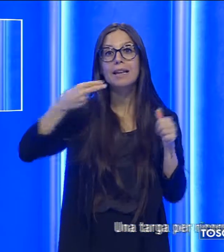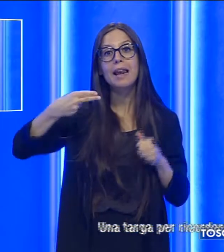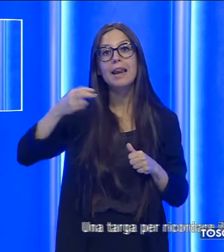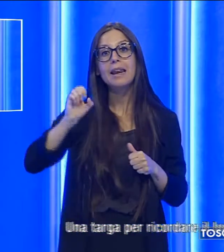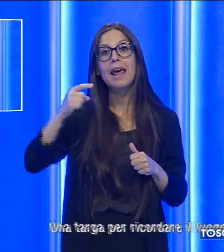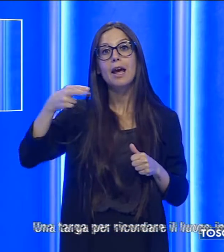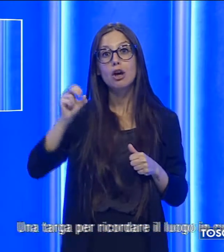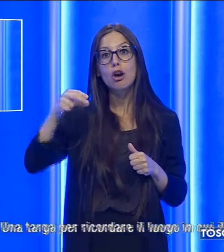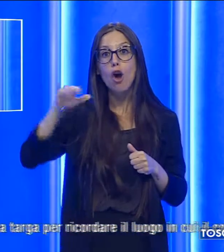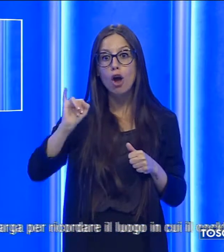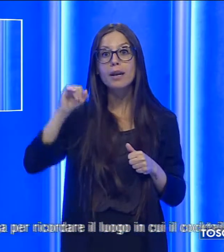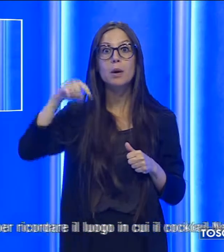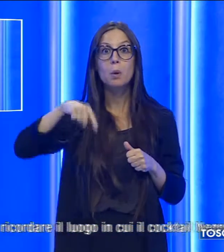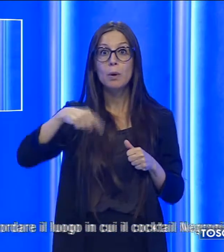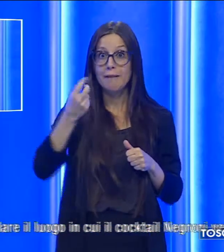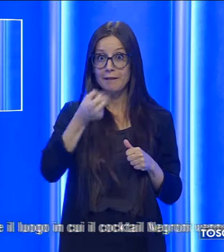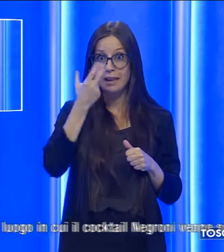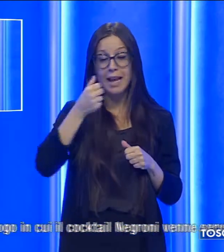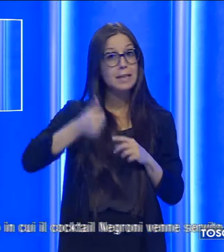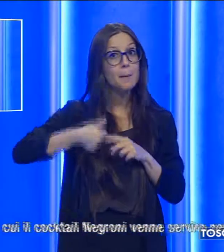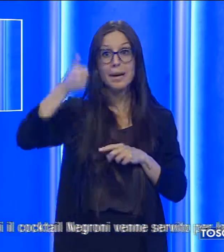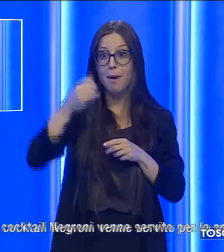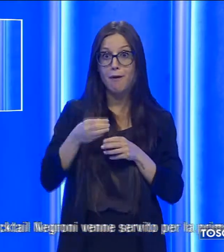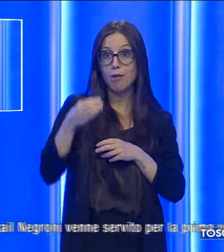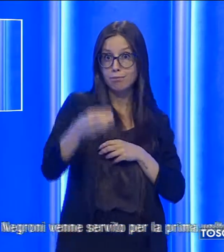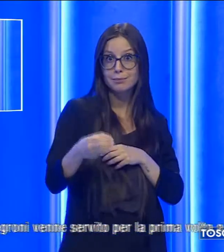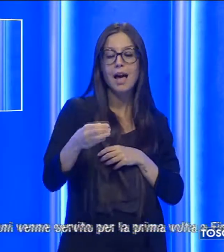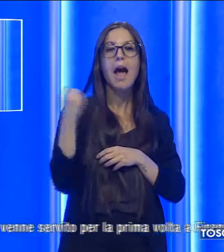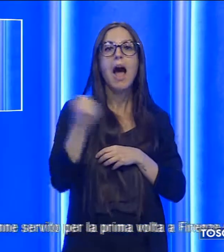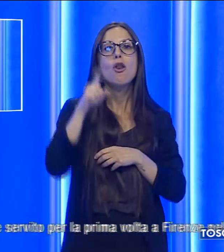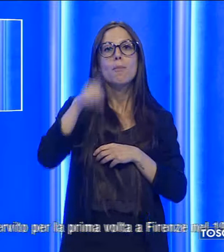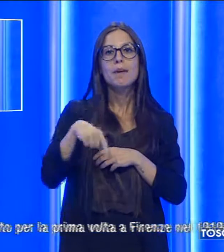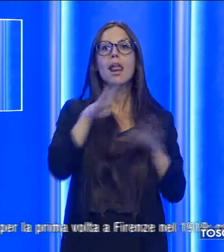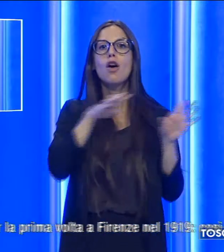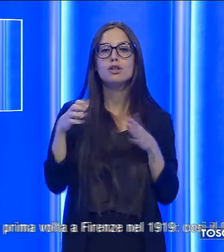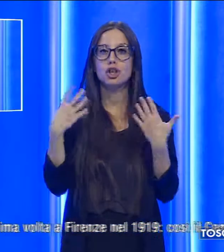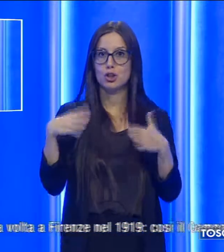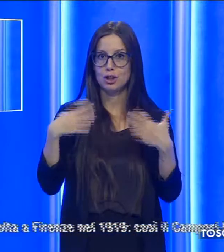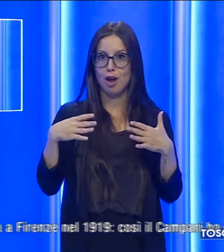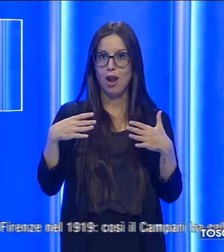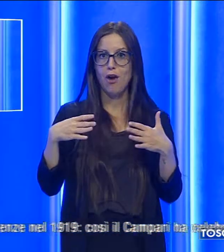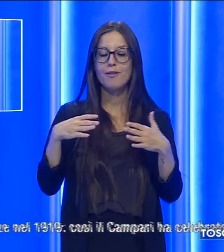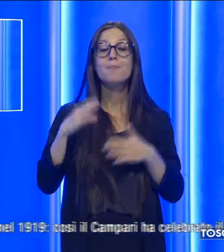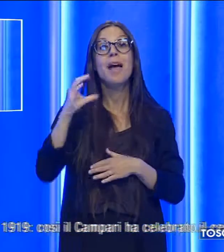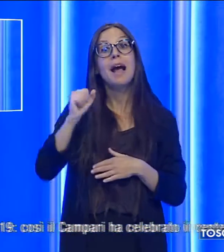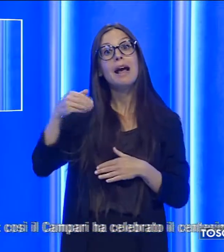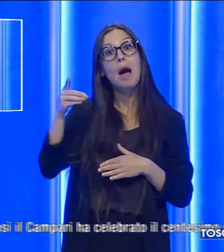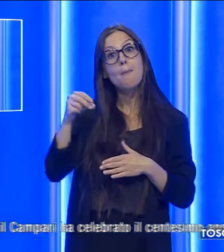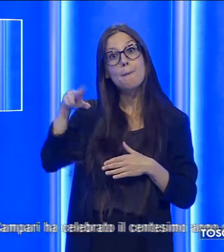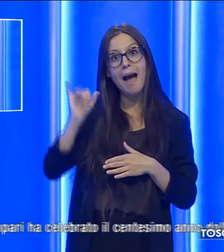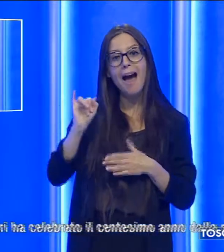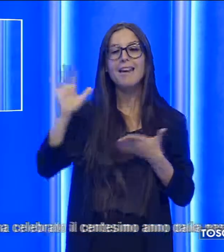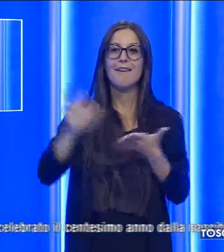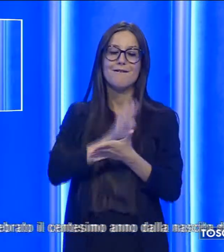nel 1919. Così il Campari ha celebrato il centesimo anno dalla